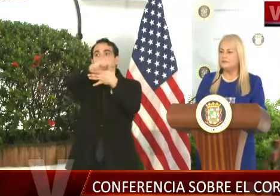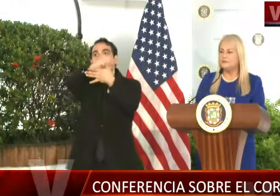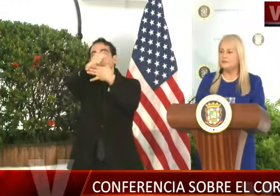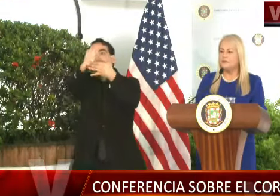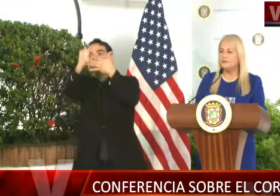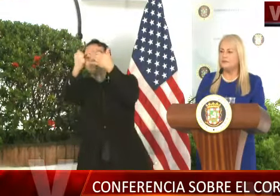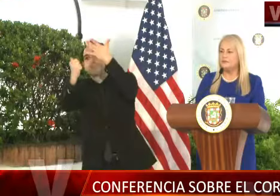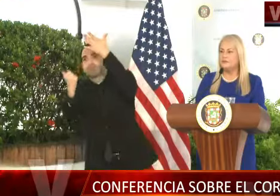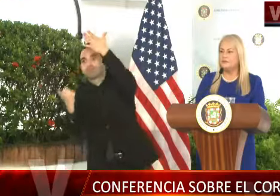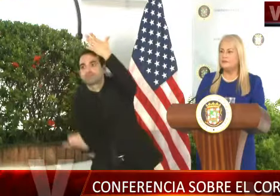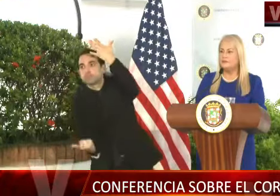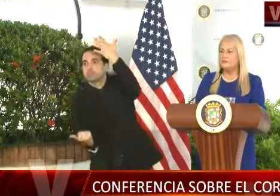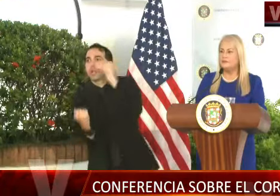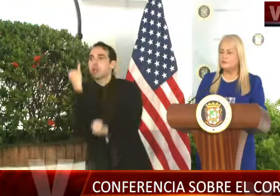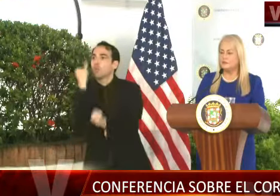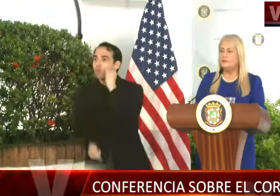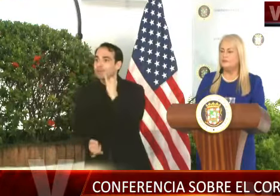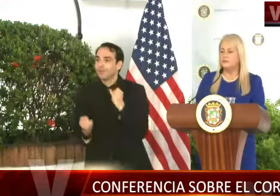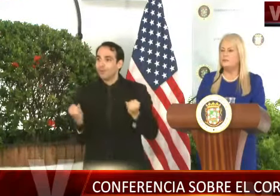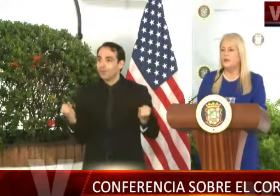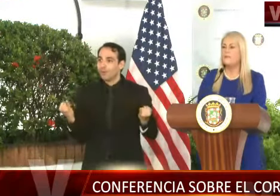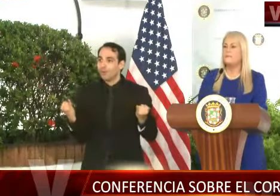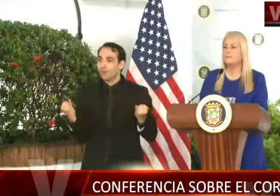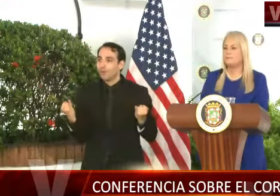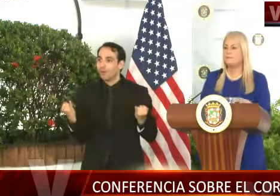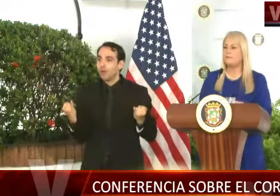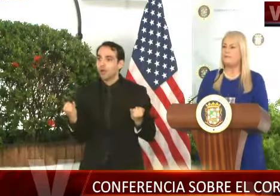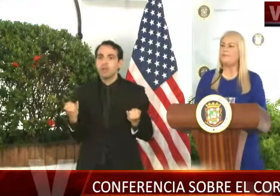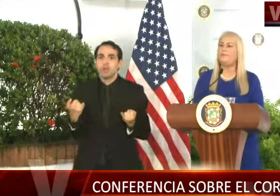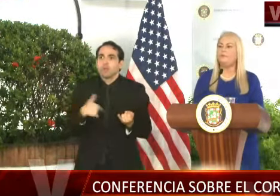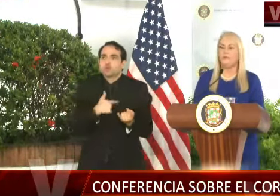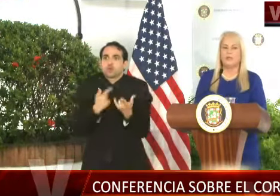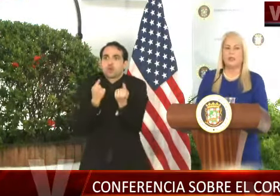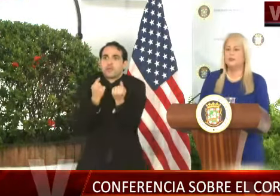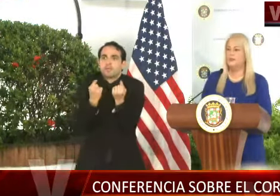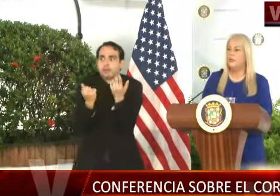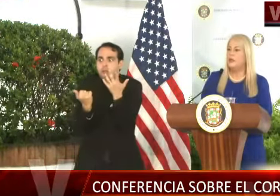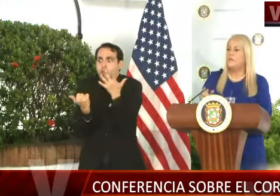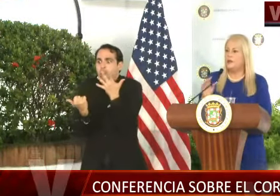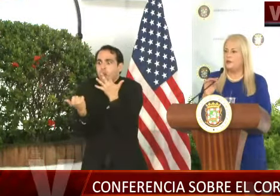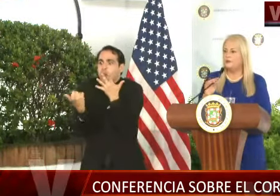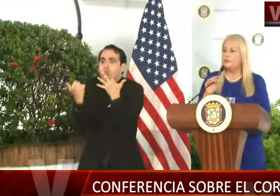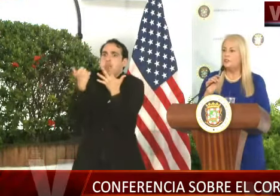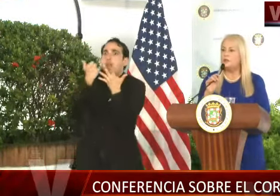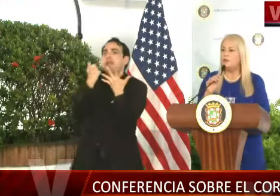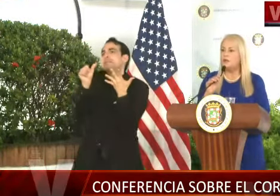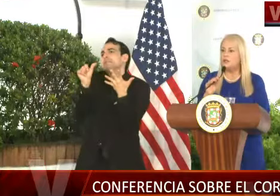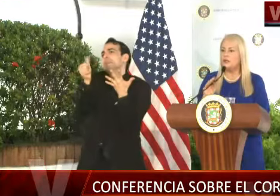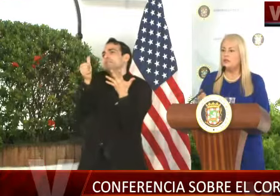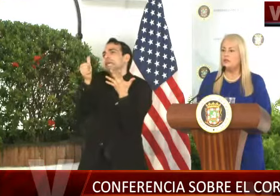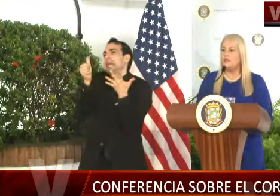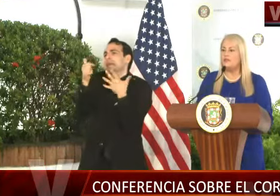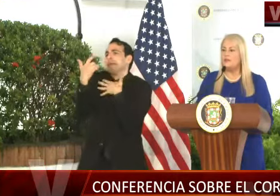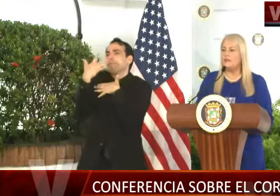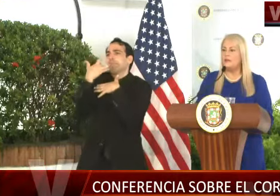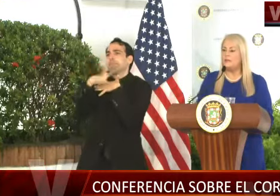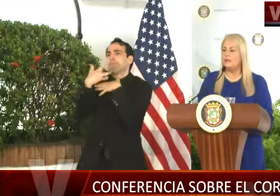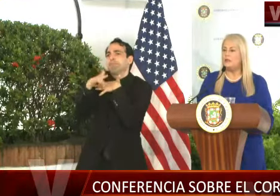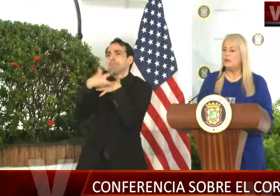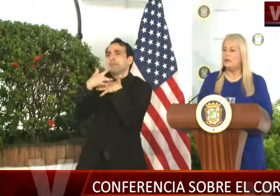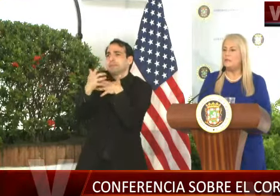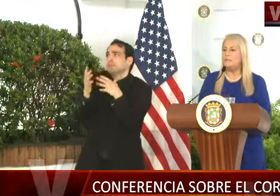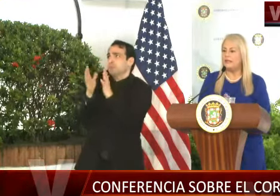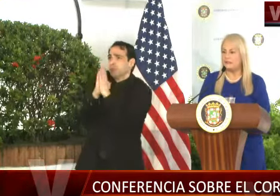¿Cómo nosotros? ¿Qué vamos a hacer nosotros para que por lo menos nos cuelen entre los primeros días? Bueno, nosotros hemos hecho las gestiones ya